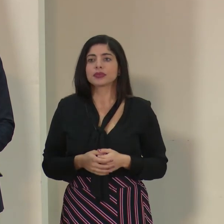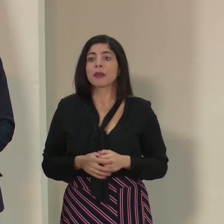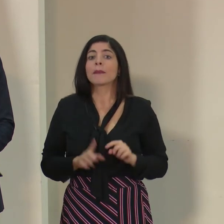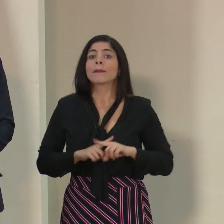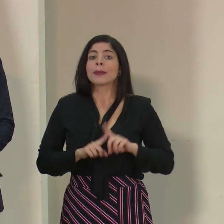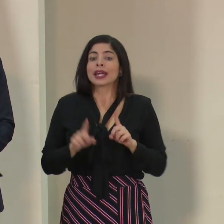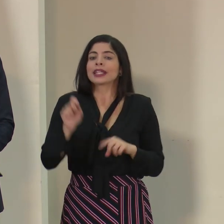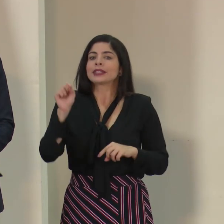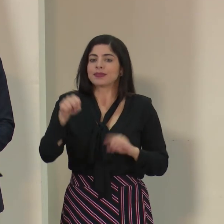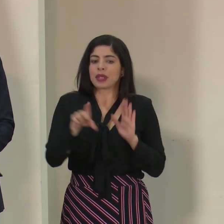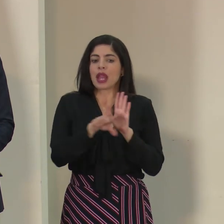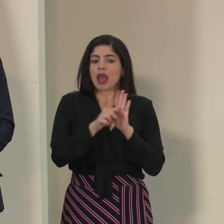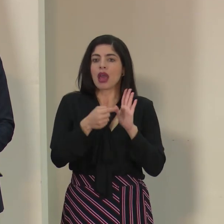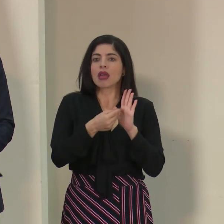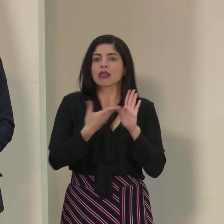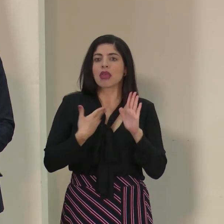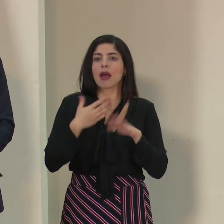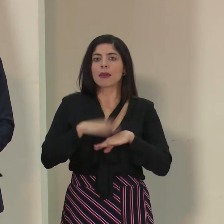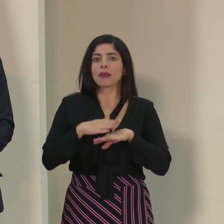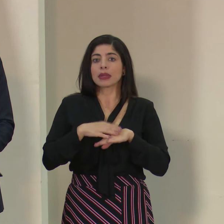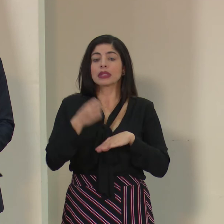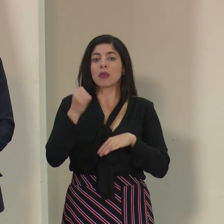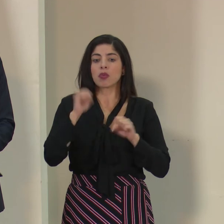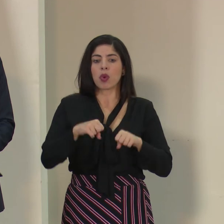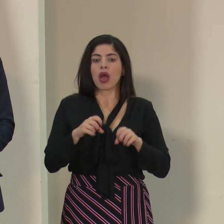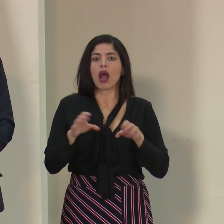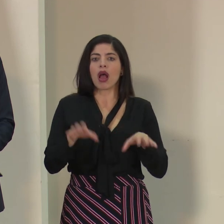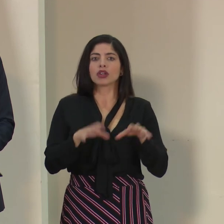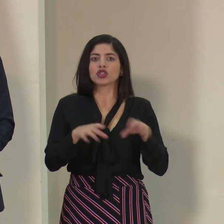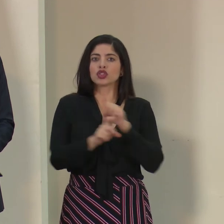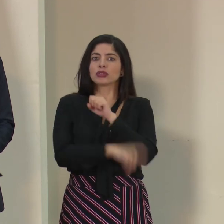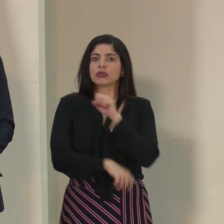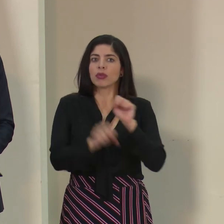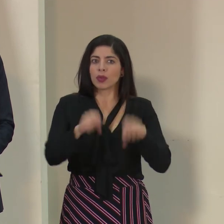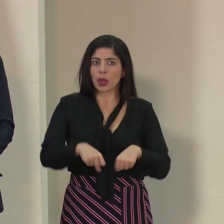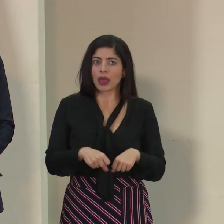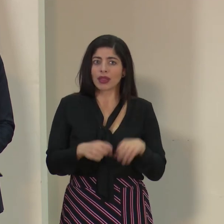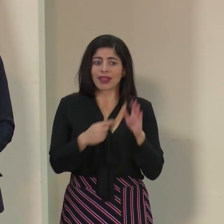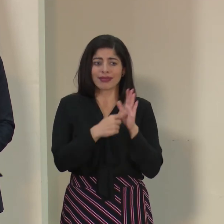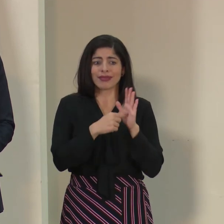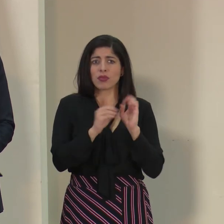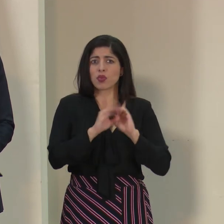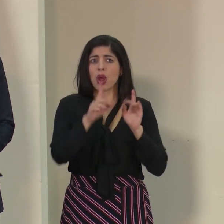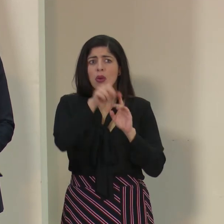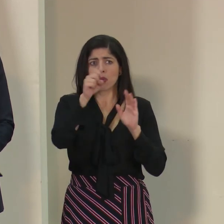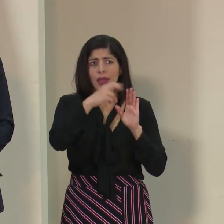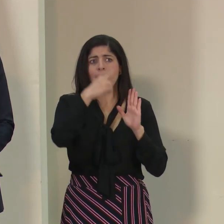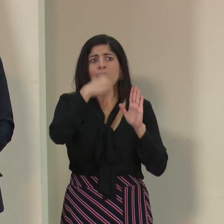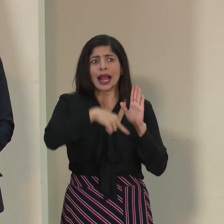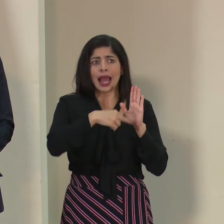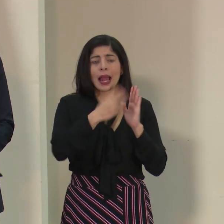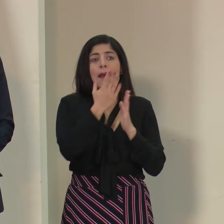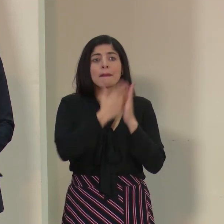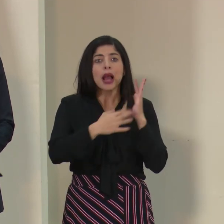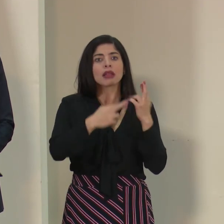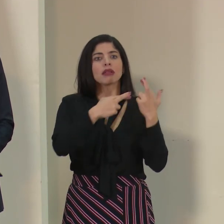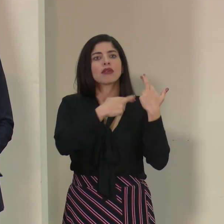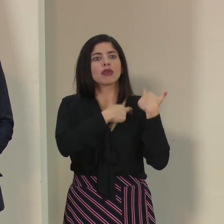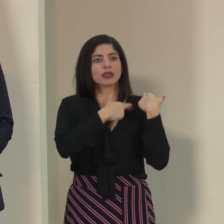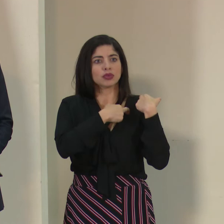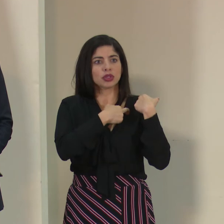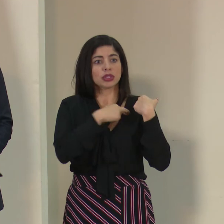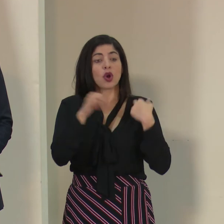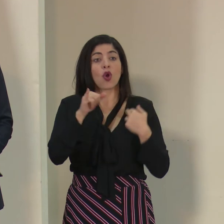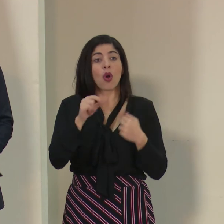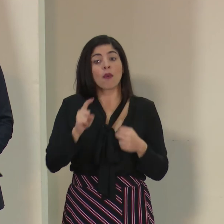Pero sí, la ley nos faculta a tomar acciones específicas. Y yo creo que ahí está muy claro, o lo pueden leer y es parte también de la responsabilidad. Así como